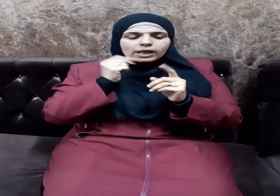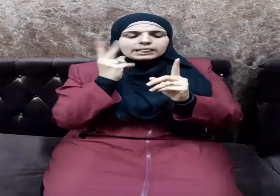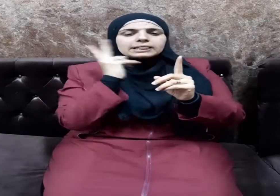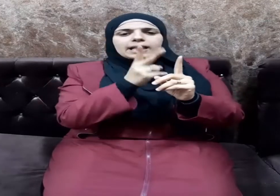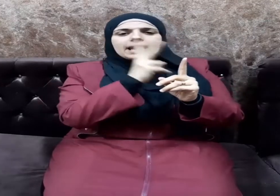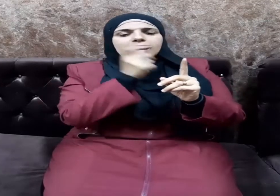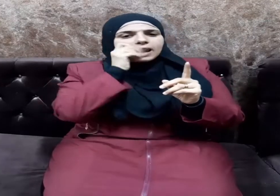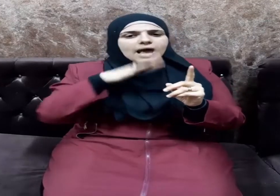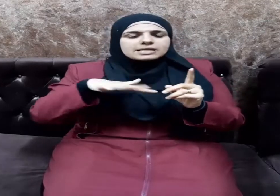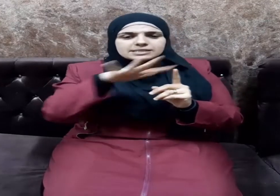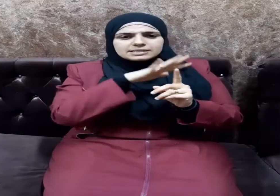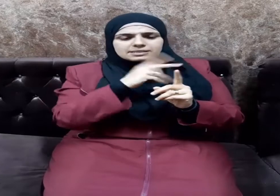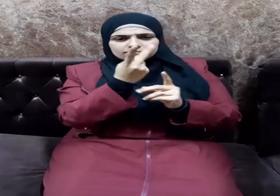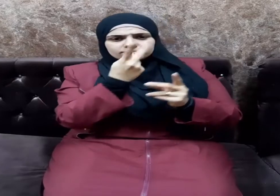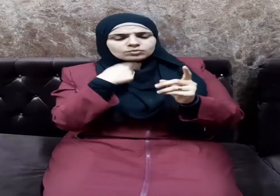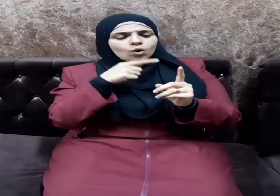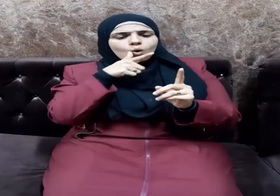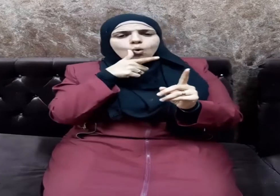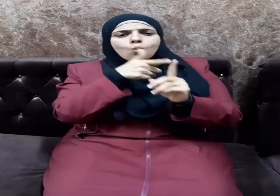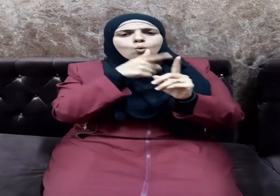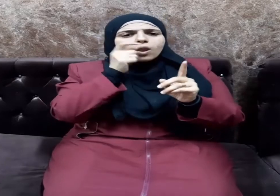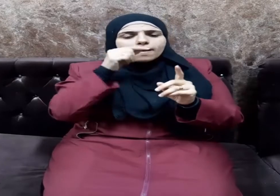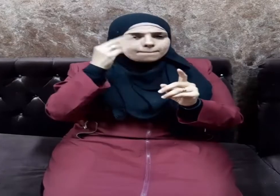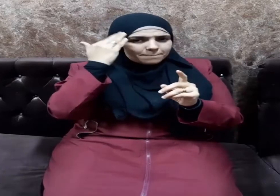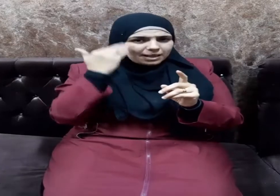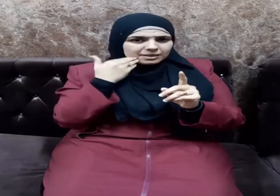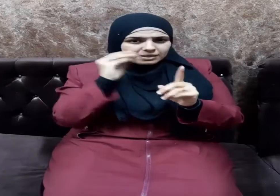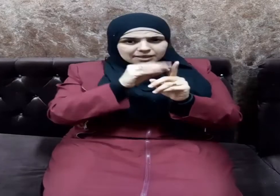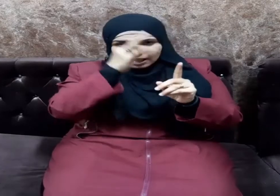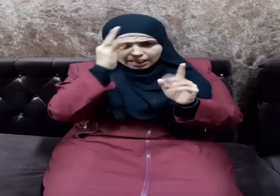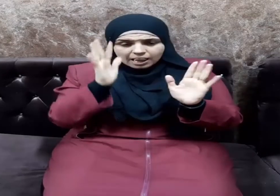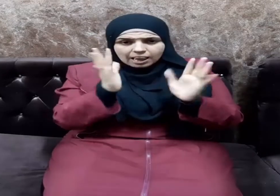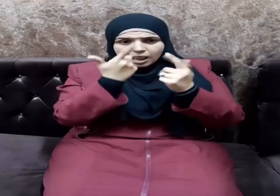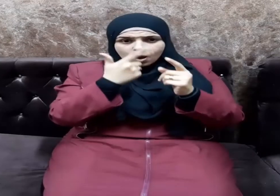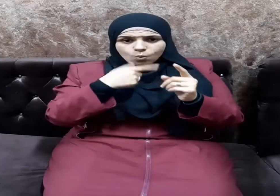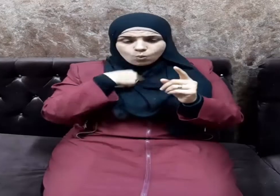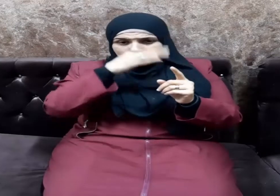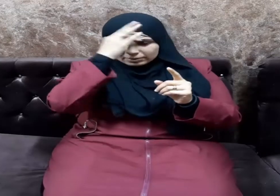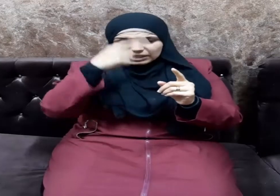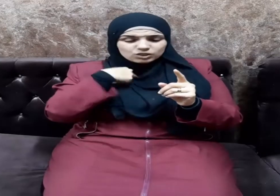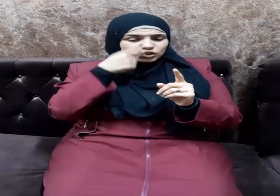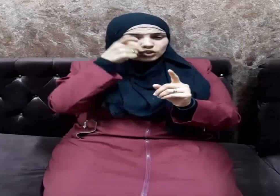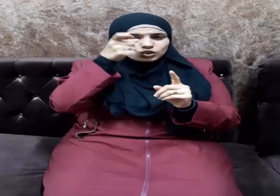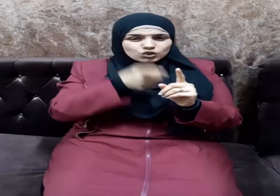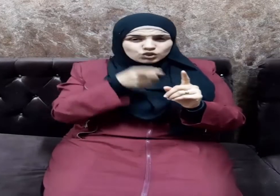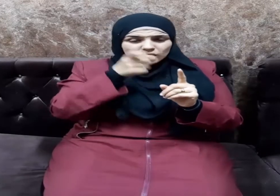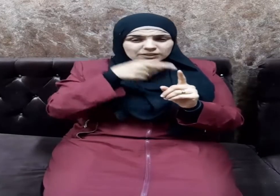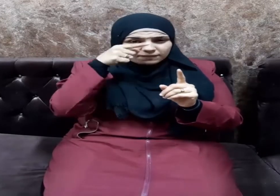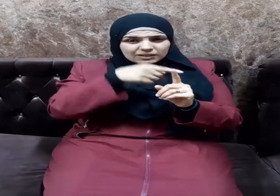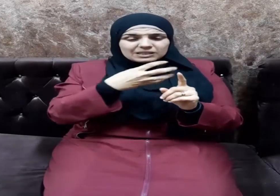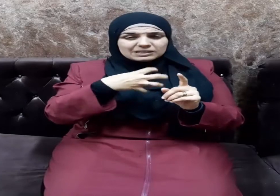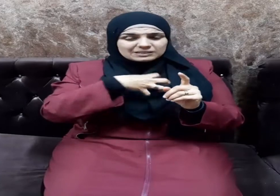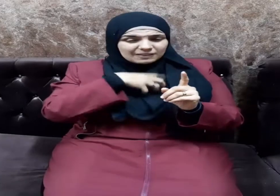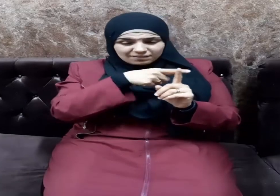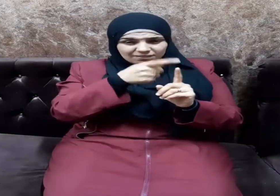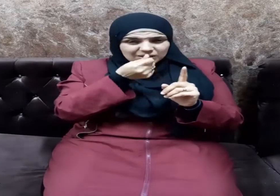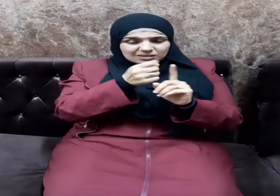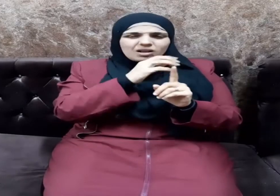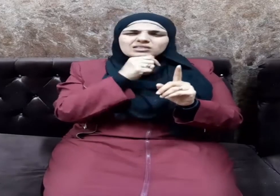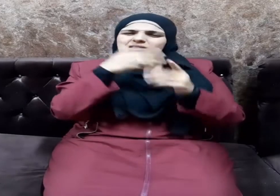الناس فكان يقول لفتاة إذا أتيت معسرا فتجاوز عنه لعل